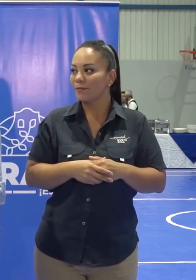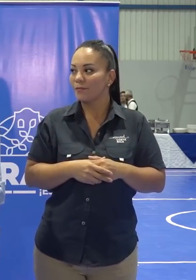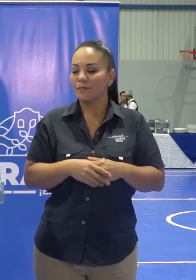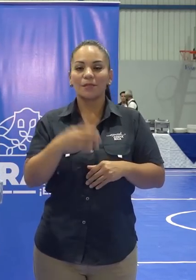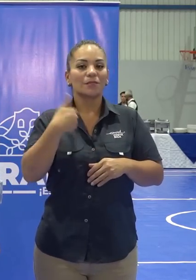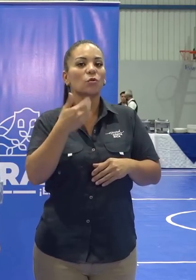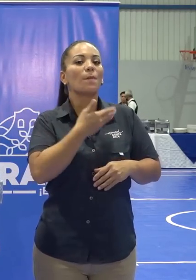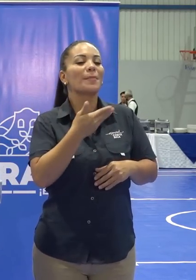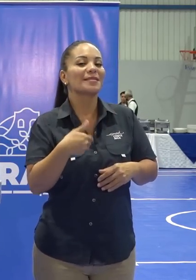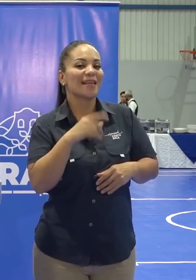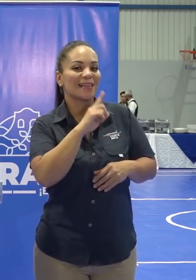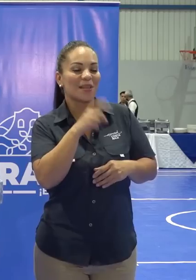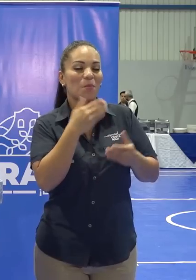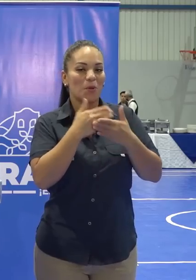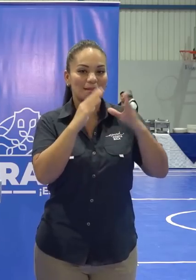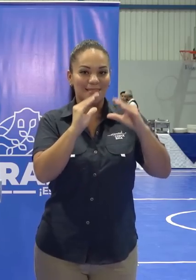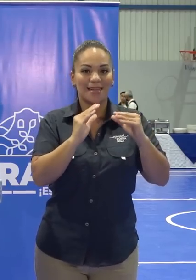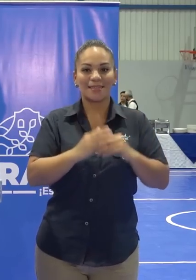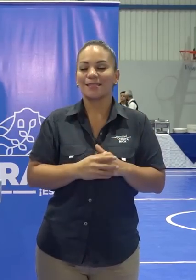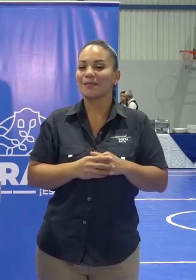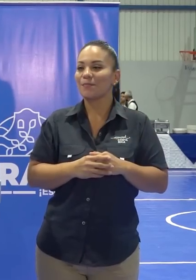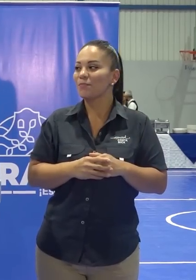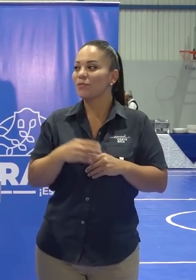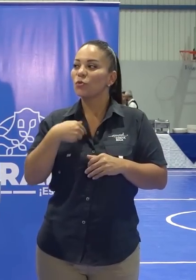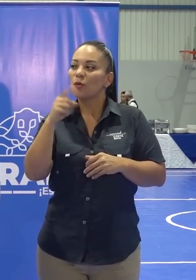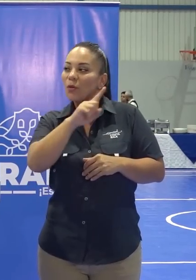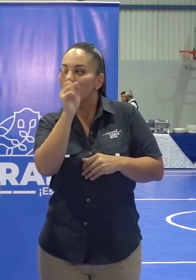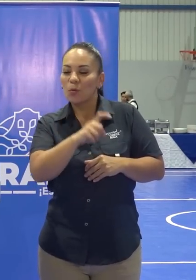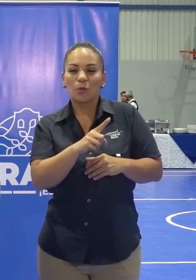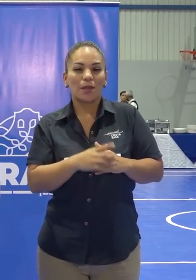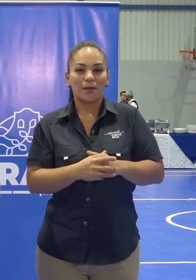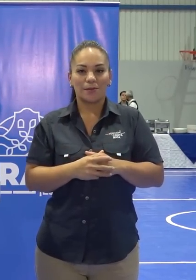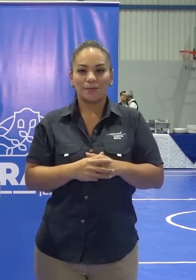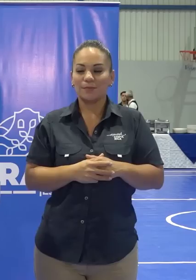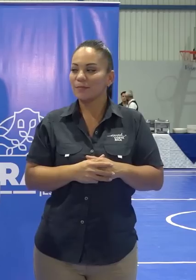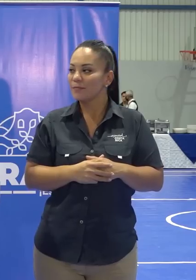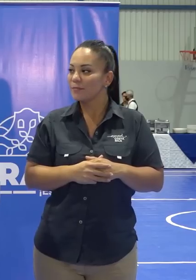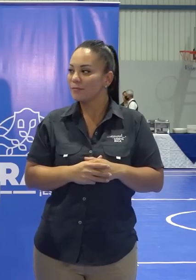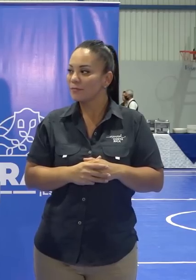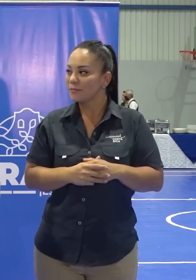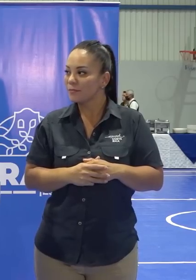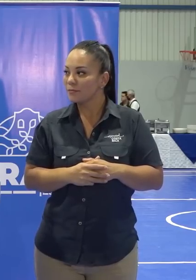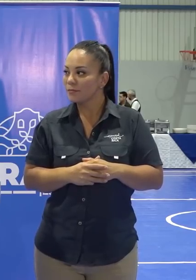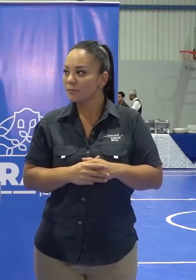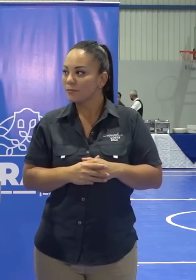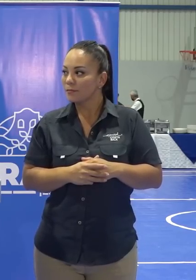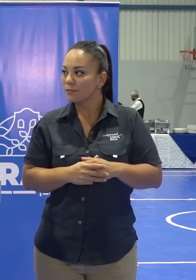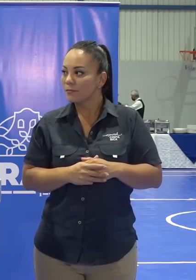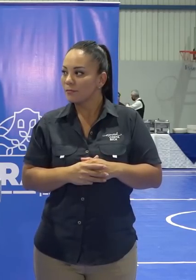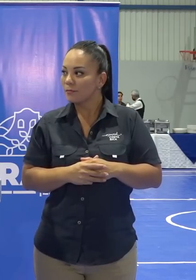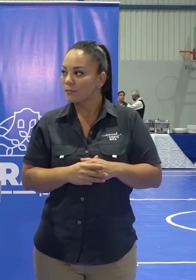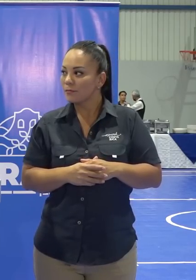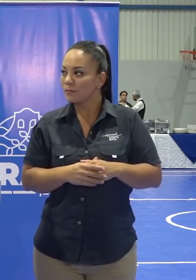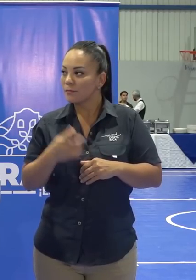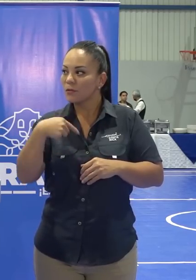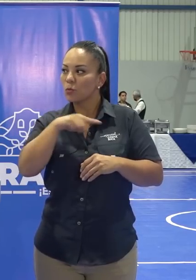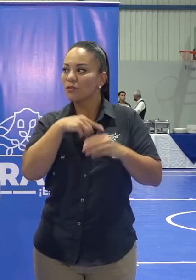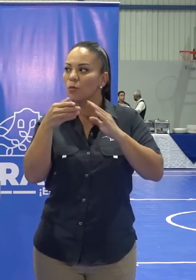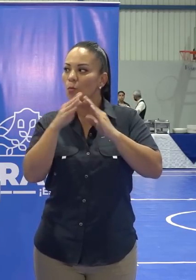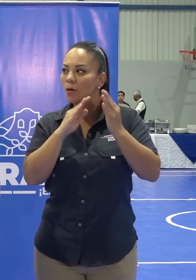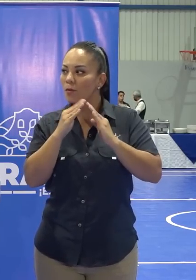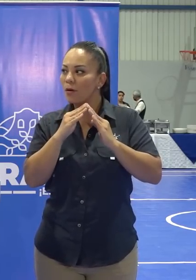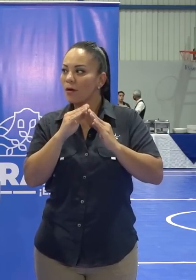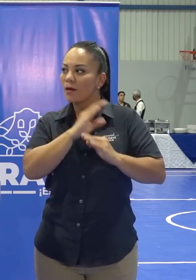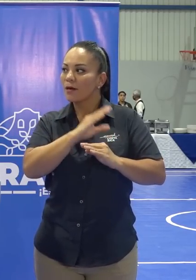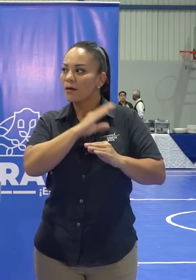Señor Presidente, muy buenas tardes. Quisiera consultarle lo siguiente. Bueno, en nuestro pueblo, el distrito de Orosí, se caracteriza por